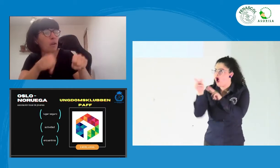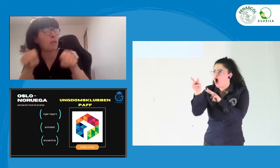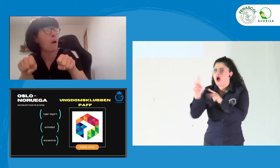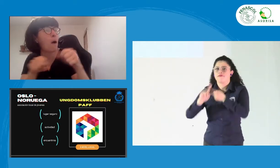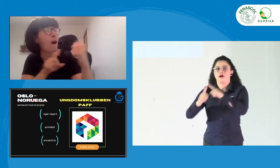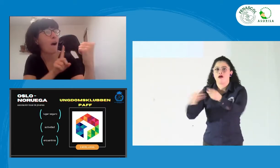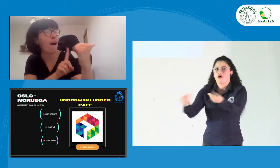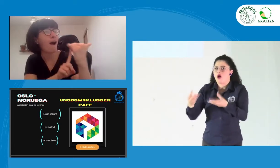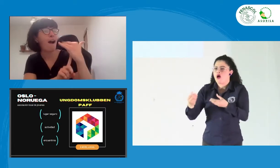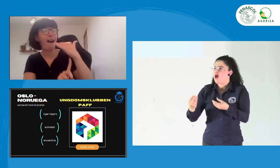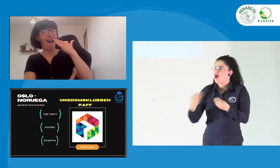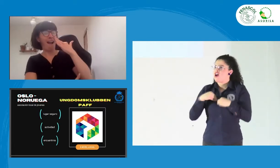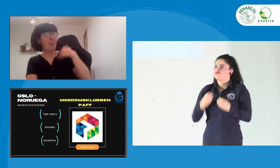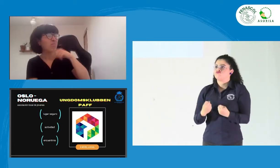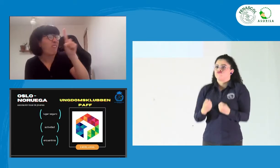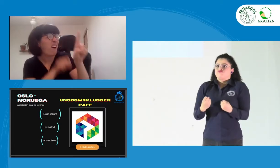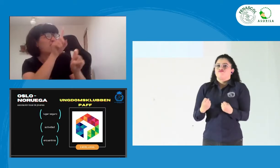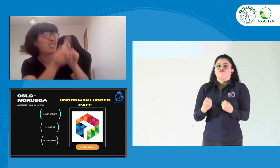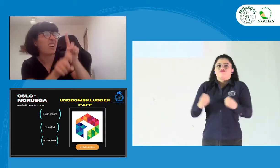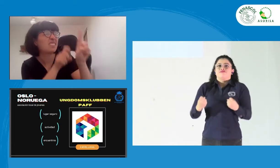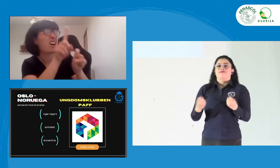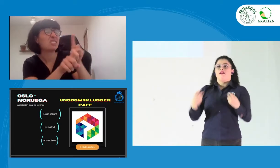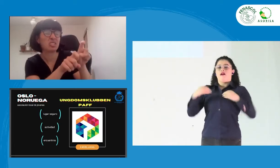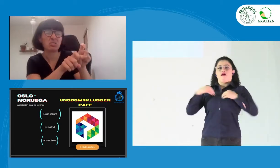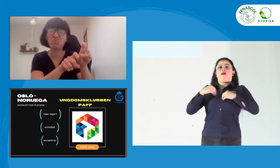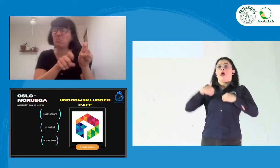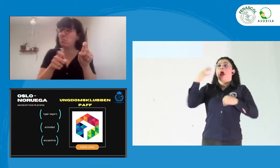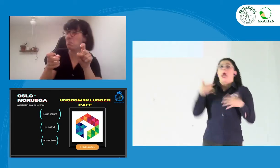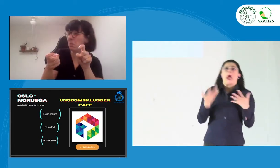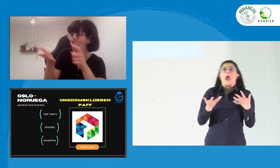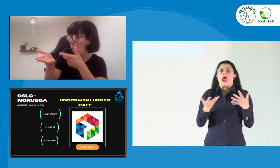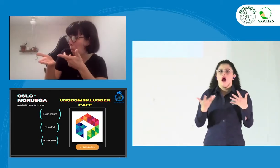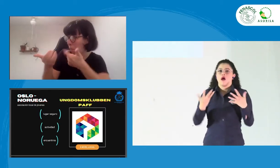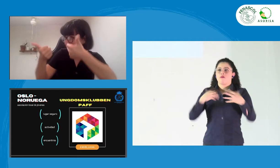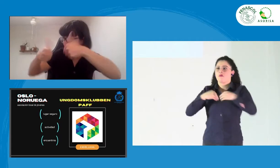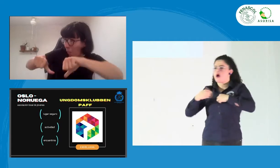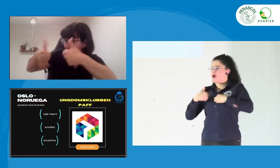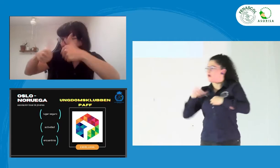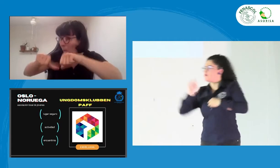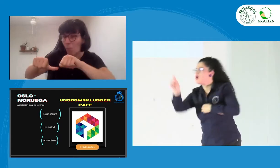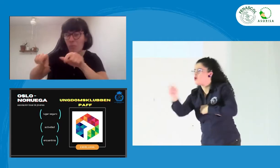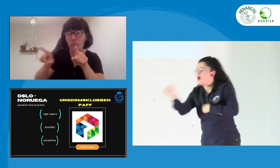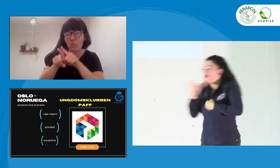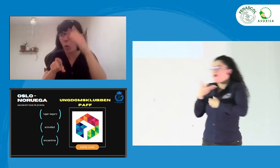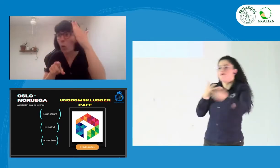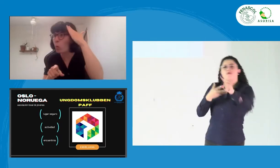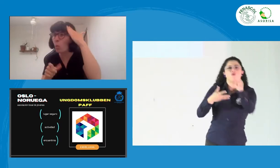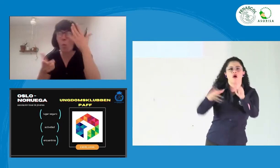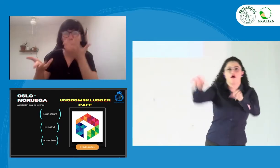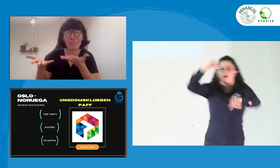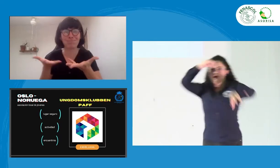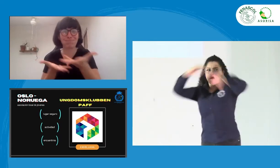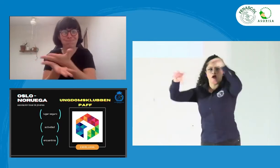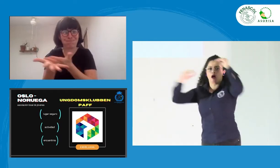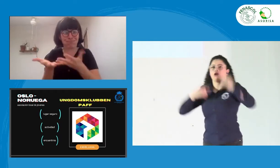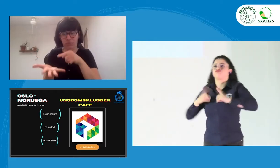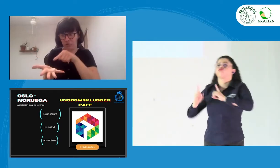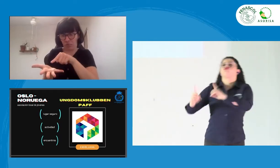estos espacios señantes, ve otras personas sordas allí, pues también va generando ese orgullo, esa identidad,